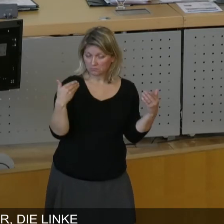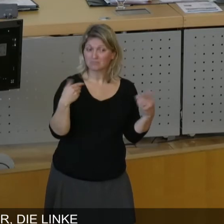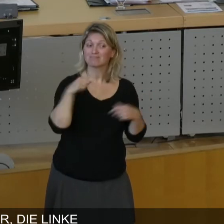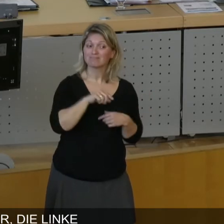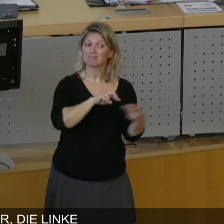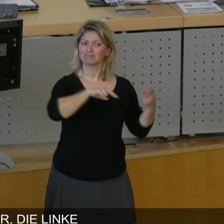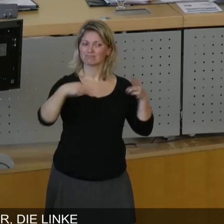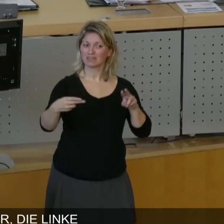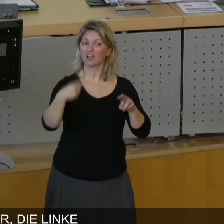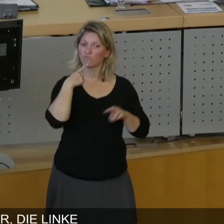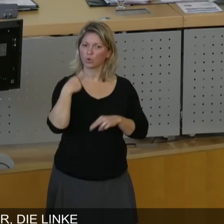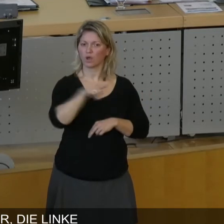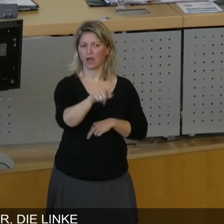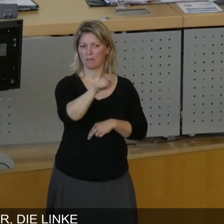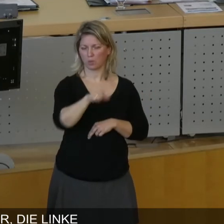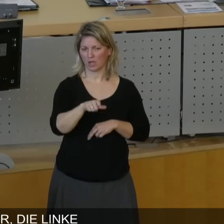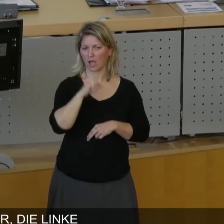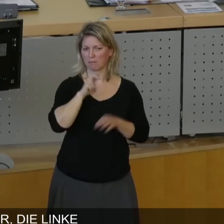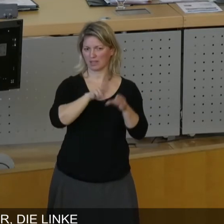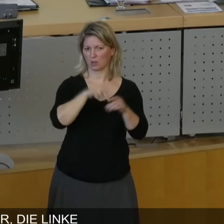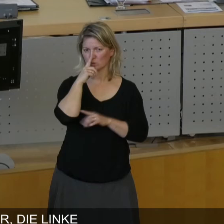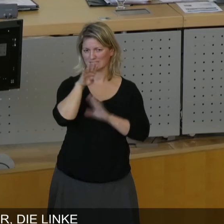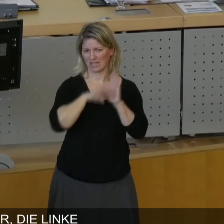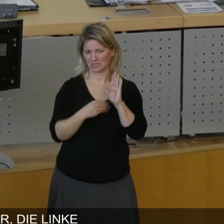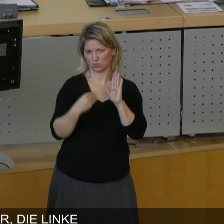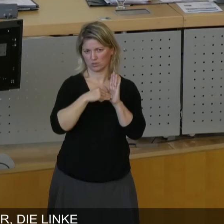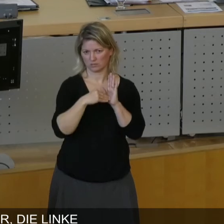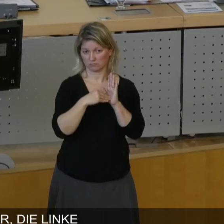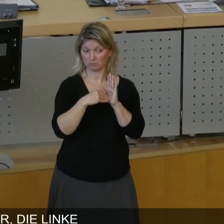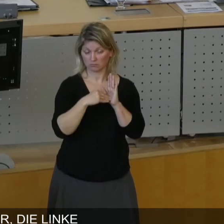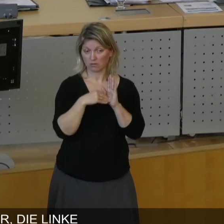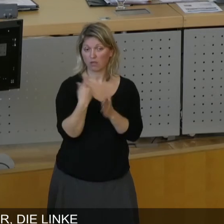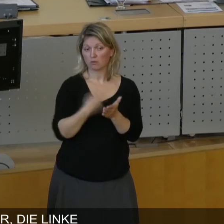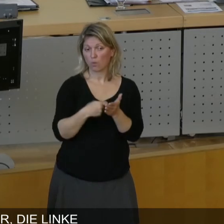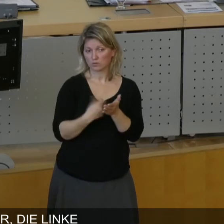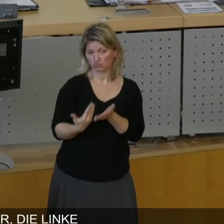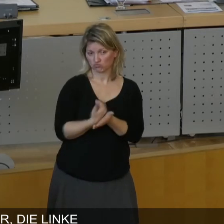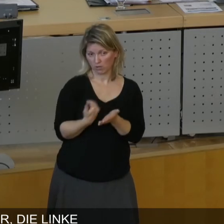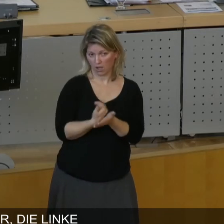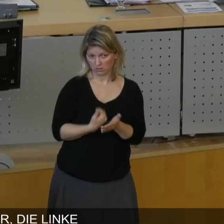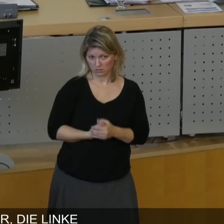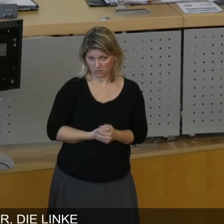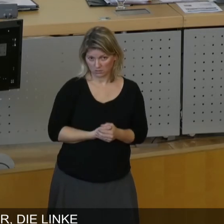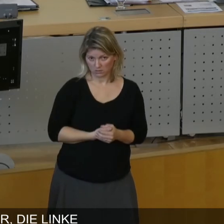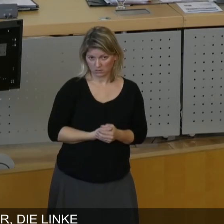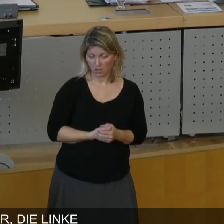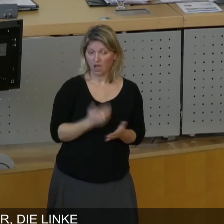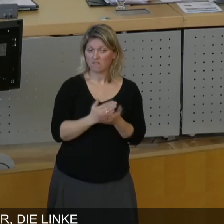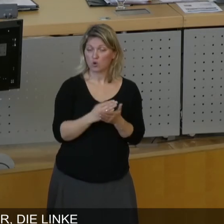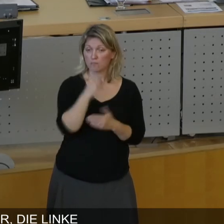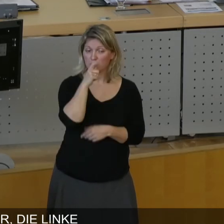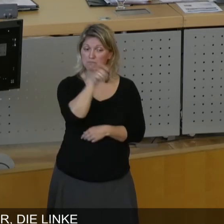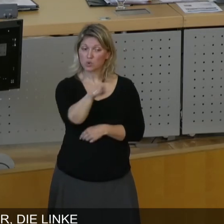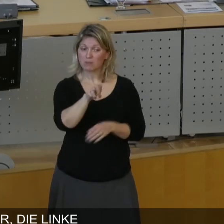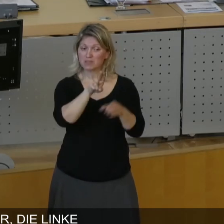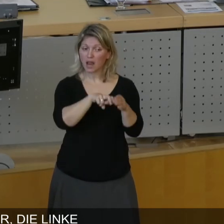Bürgerbeteiligungssatzung formulieren. Diese Bürgerbeteiligungssatzung spart Kosten. Sie spart Kosten, weil wir Bürgerbeteiligung genau